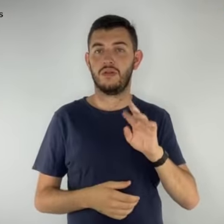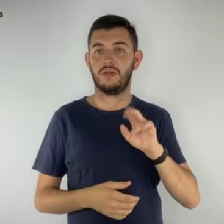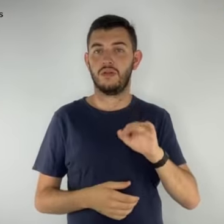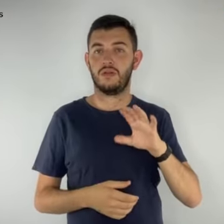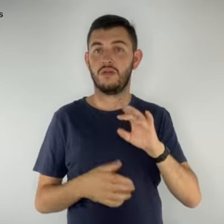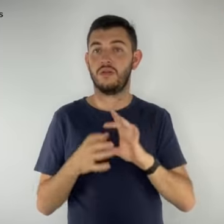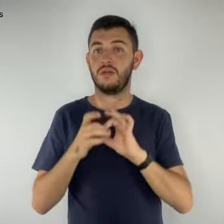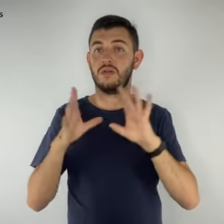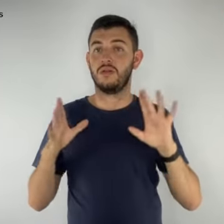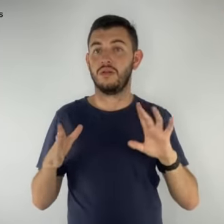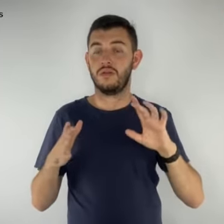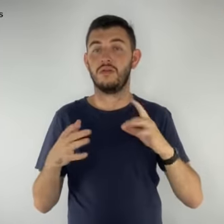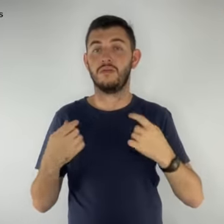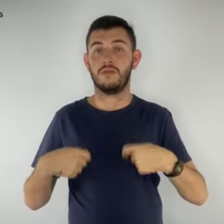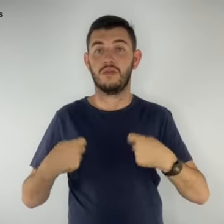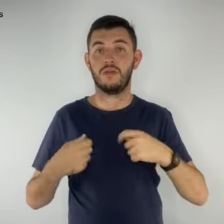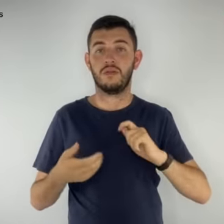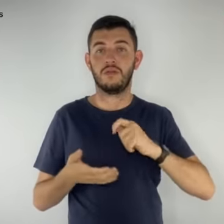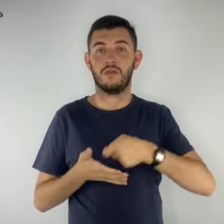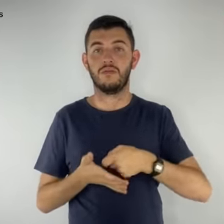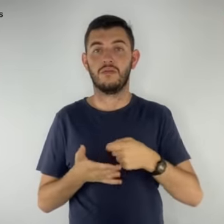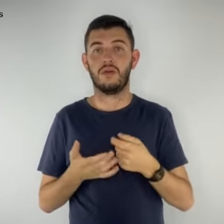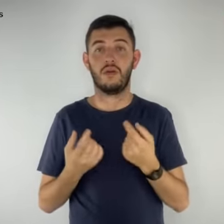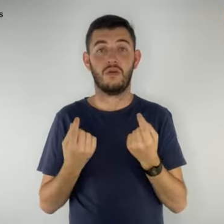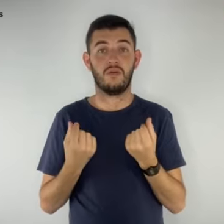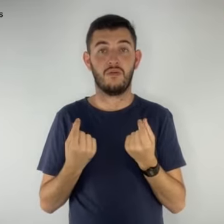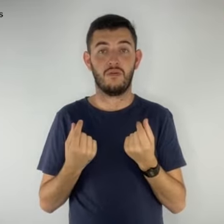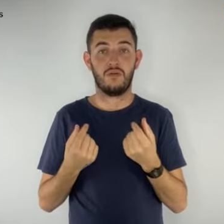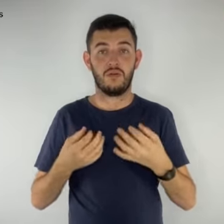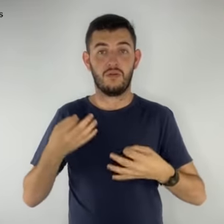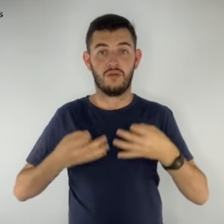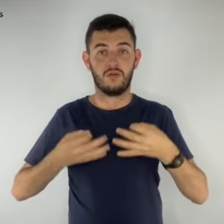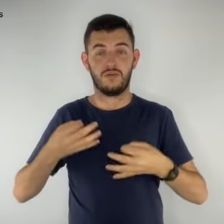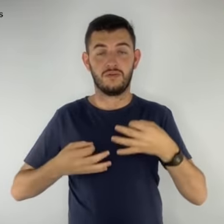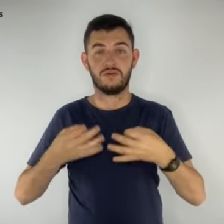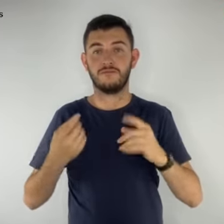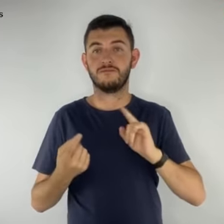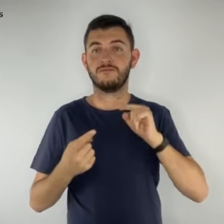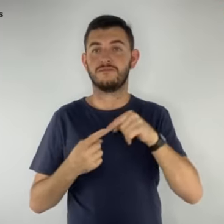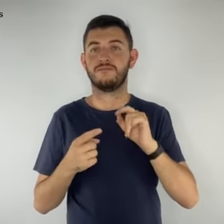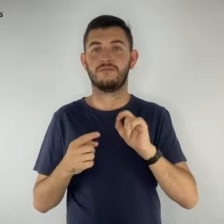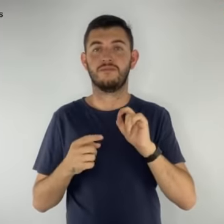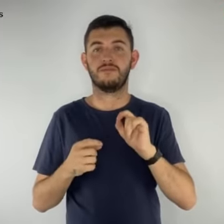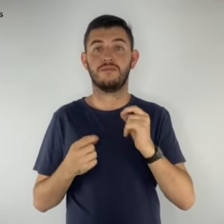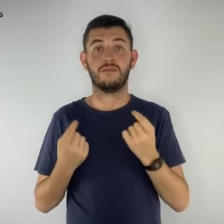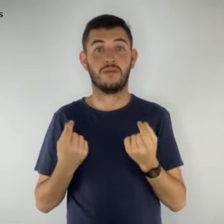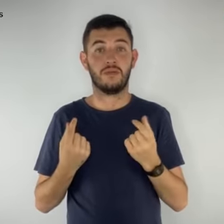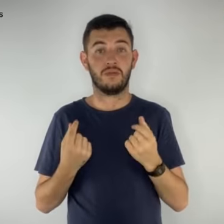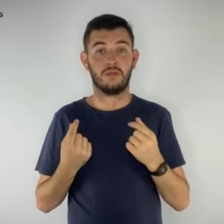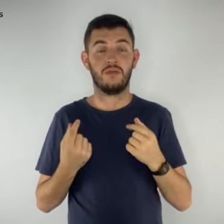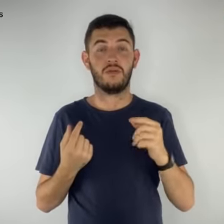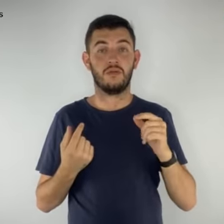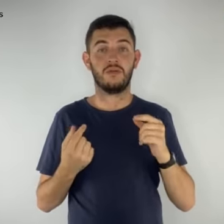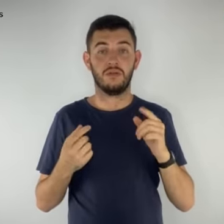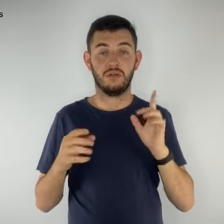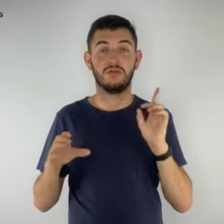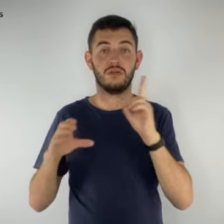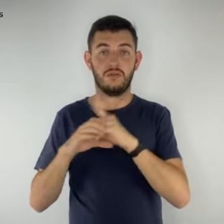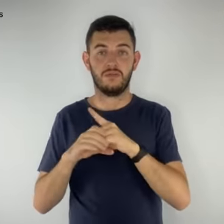liberado e que precisa ser paga uma custa judicial para que o suposto valor seja transferido.